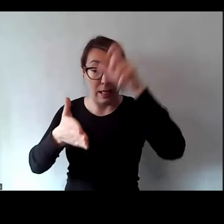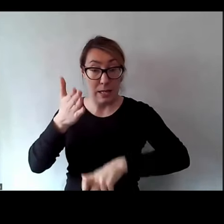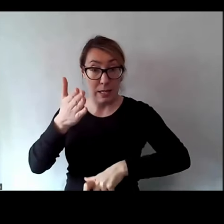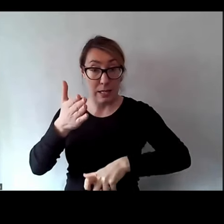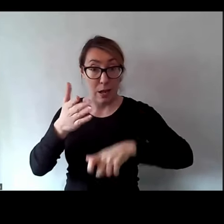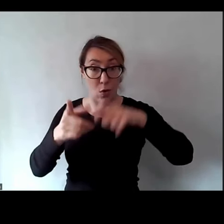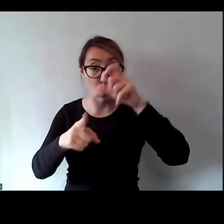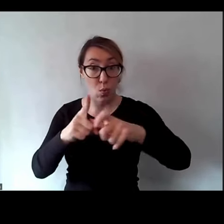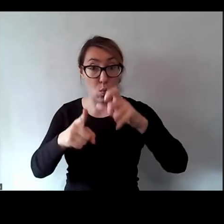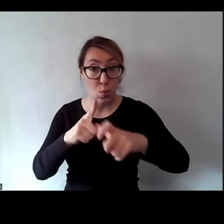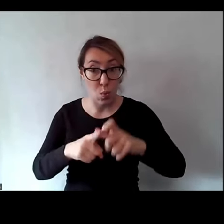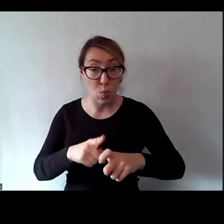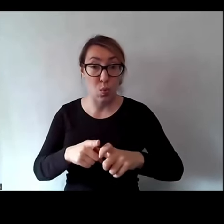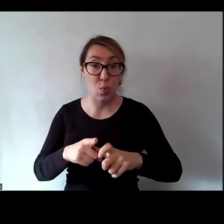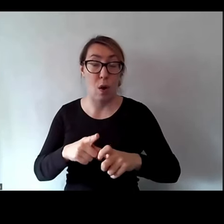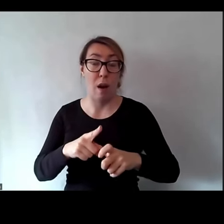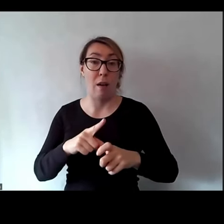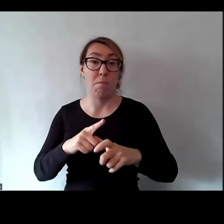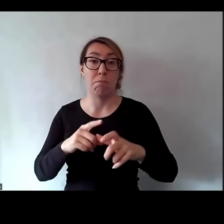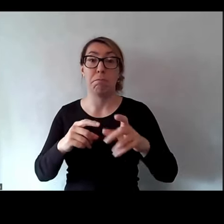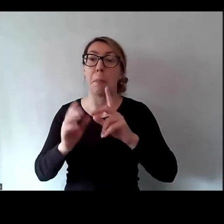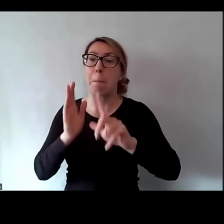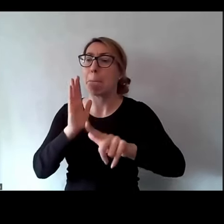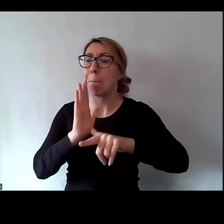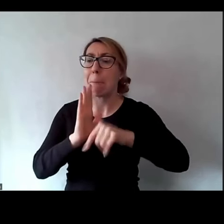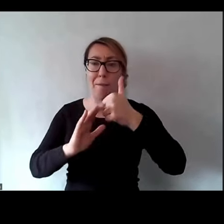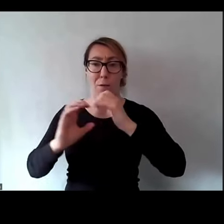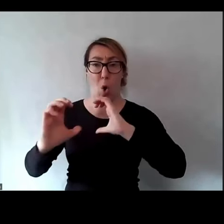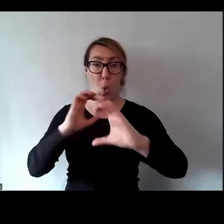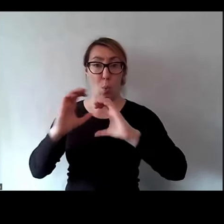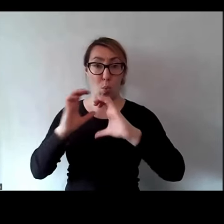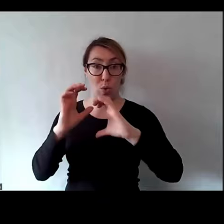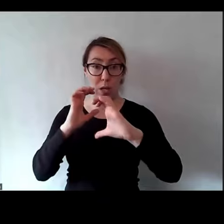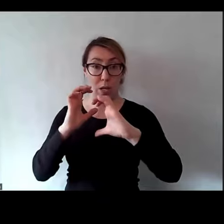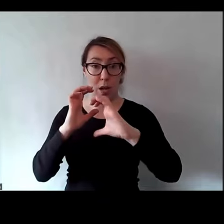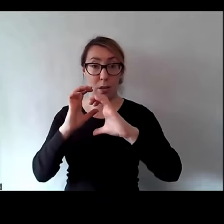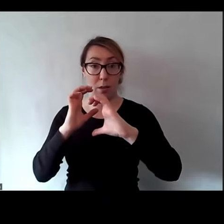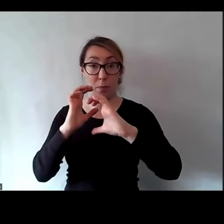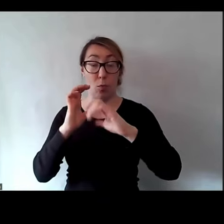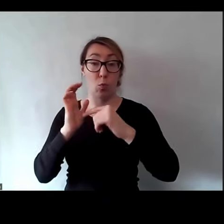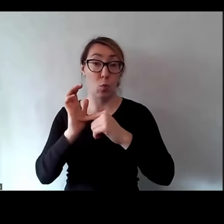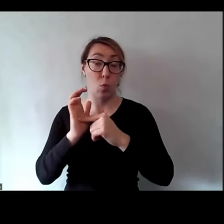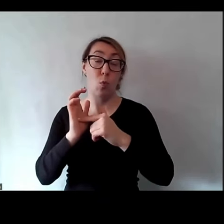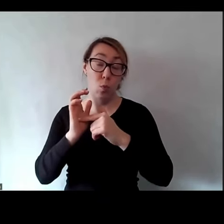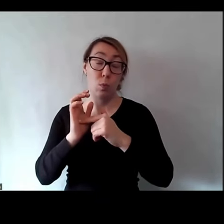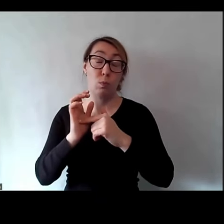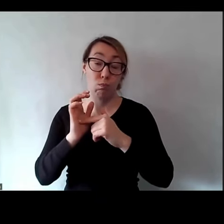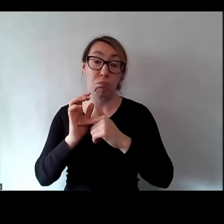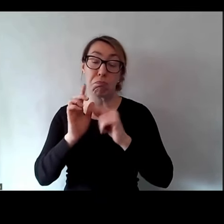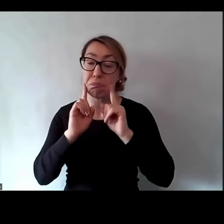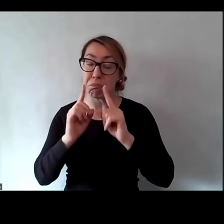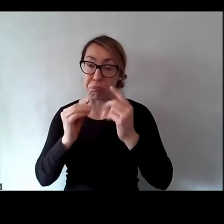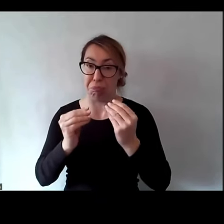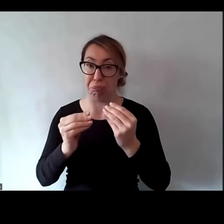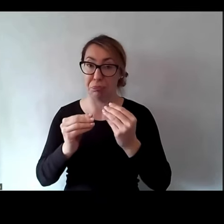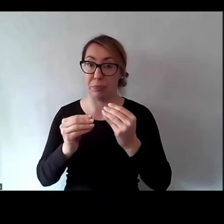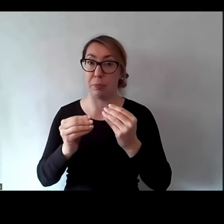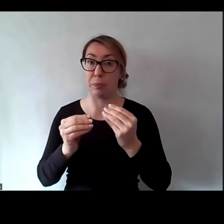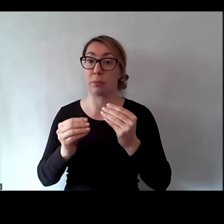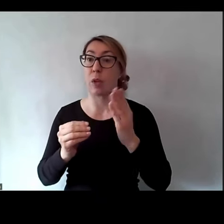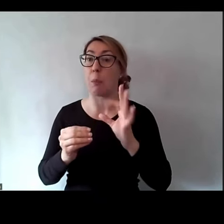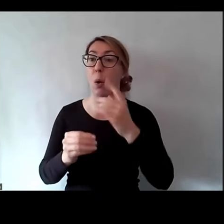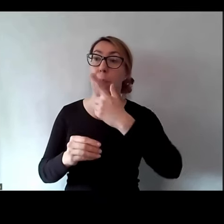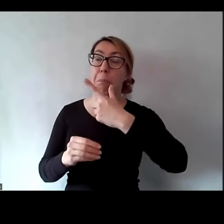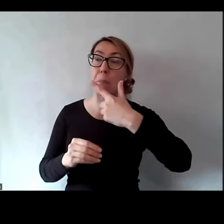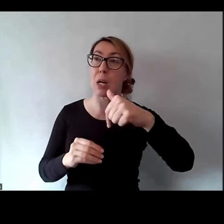słów potrzebnych do tej pierwszej komunikacji, no to to byłoby naprawdę fenomenalne, bo byśmy wyszli